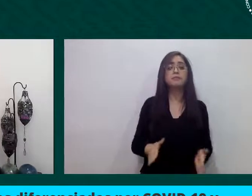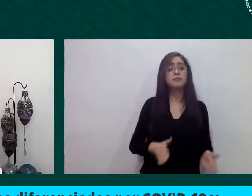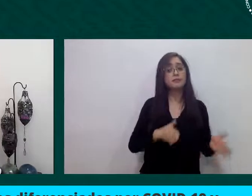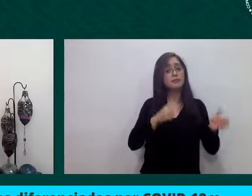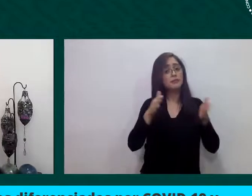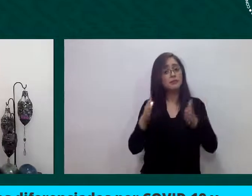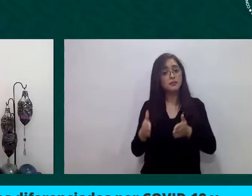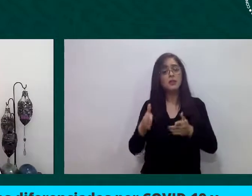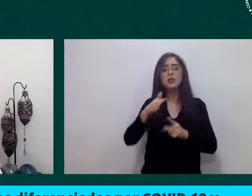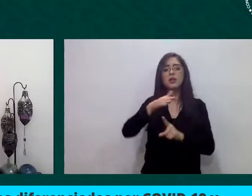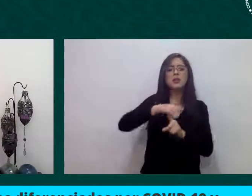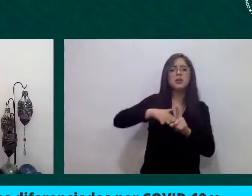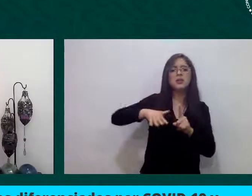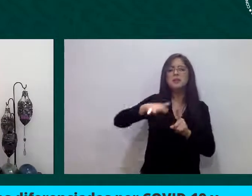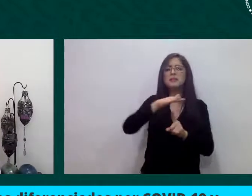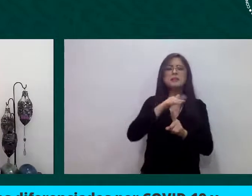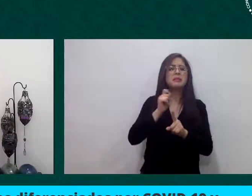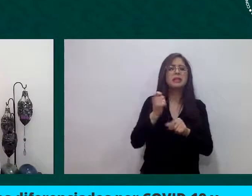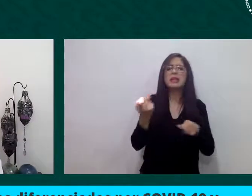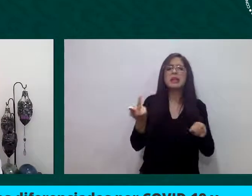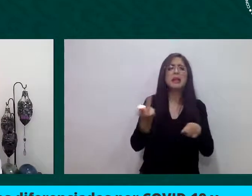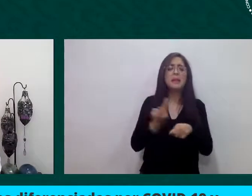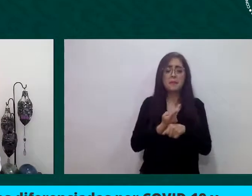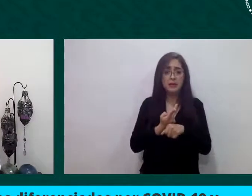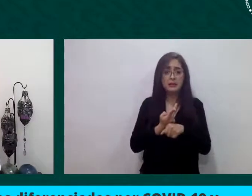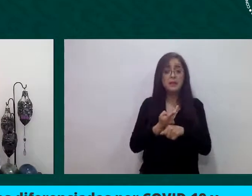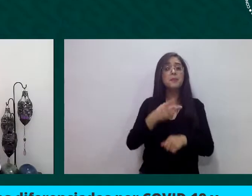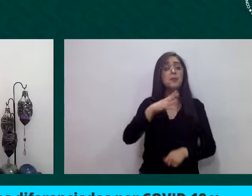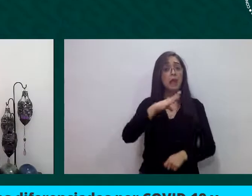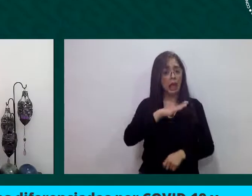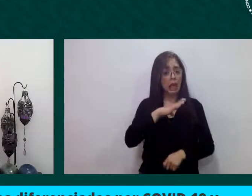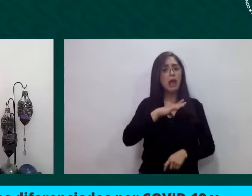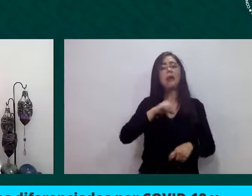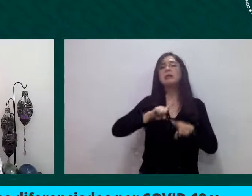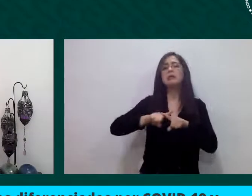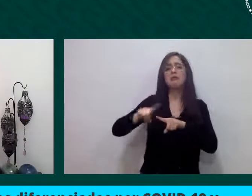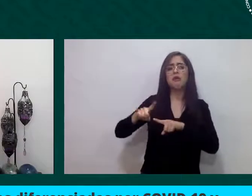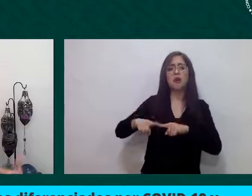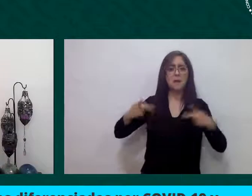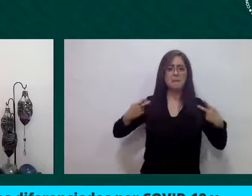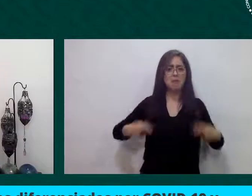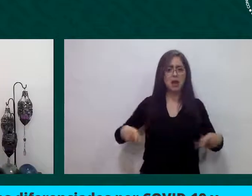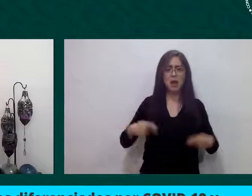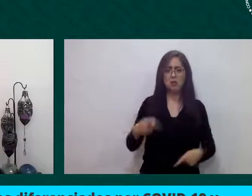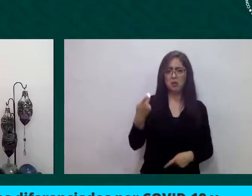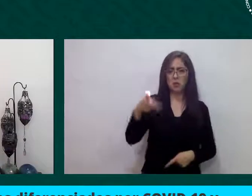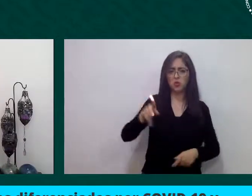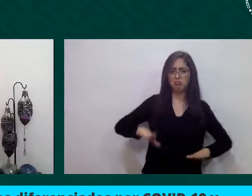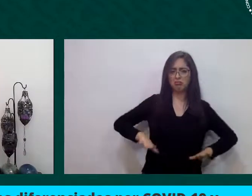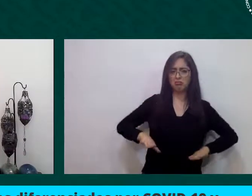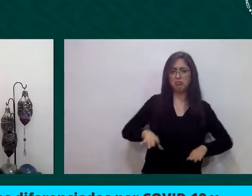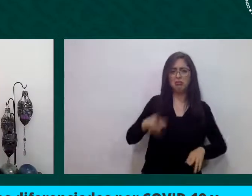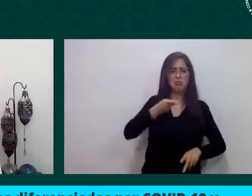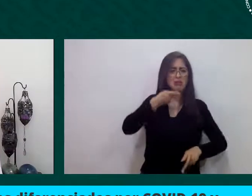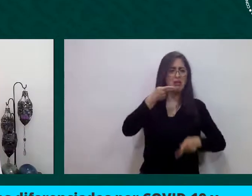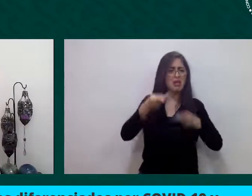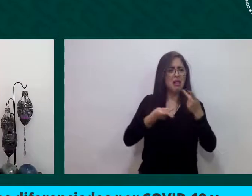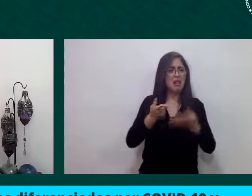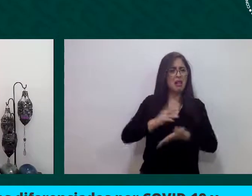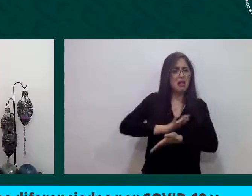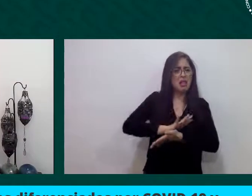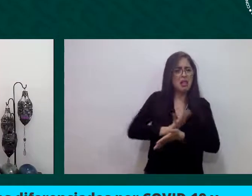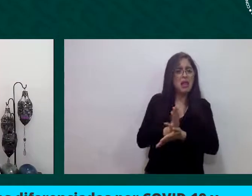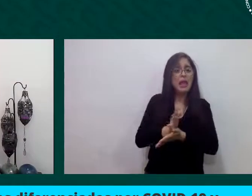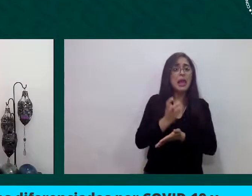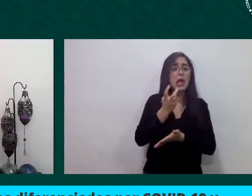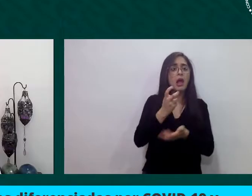habido discursos de discriminación que esto, a su vez, ha traído complicaciones para que las personas puedan